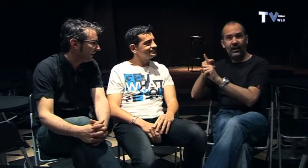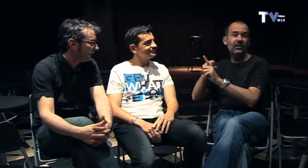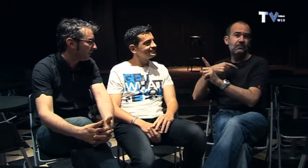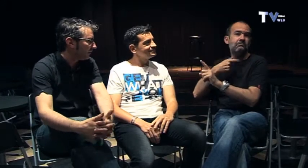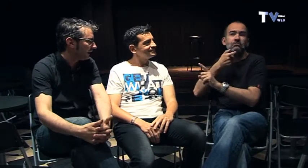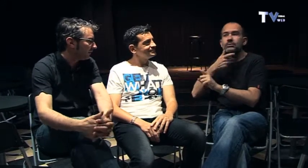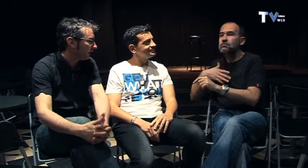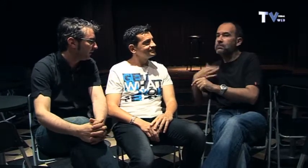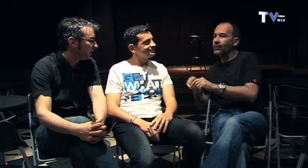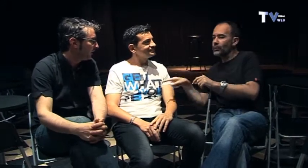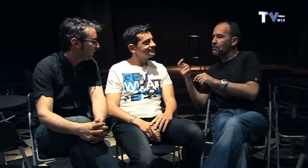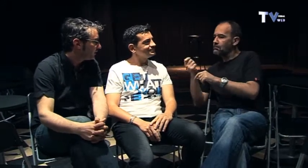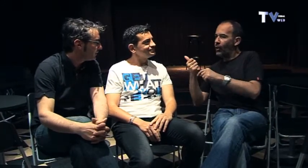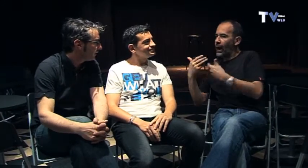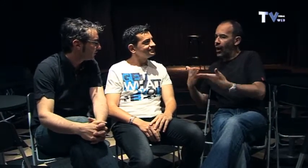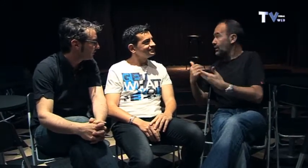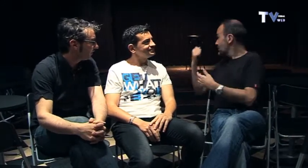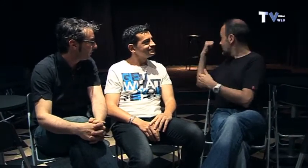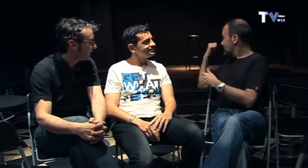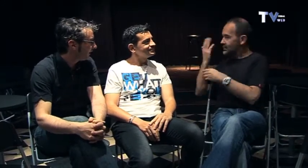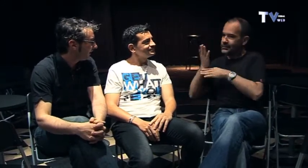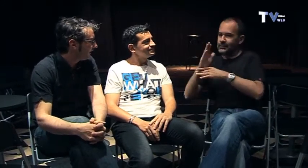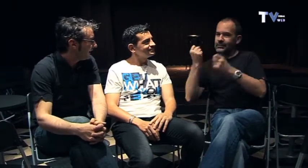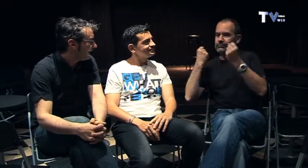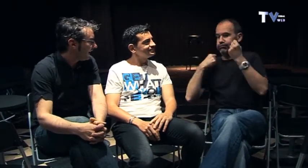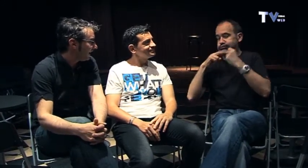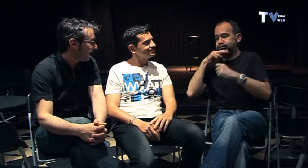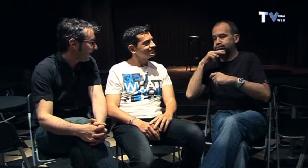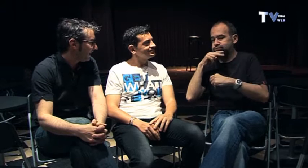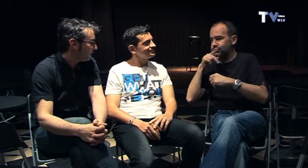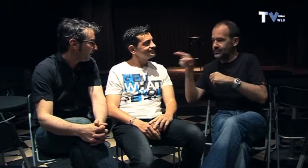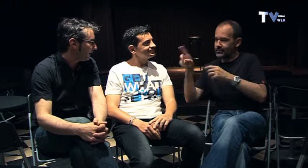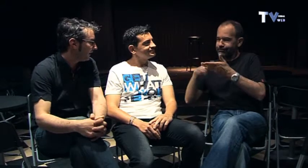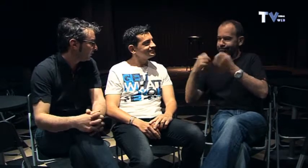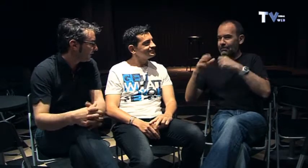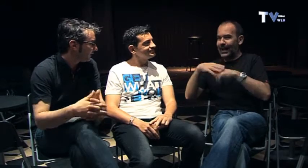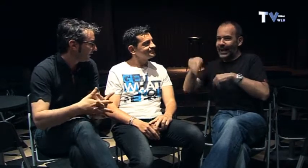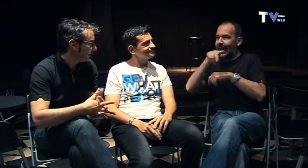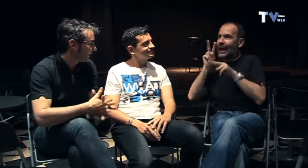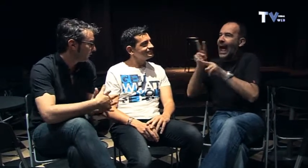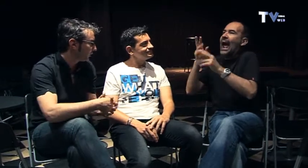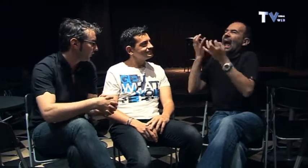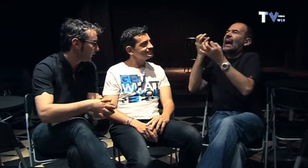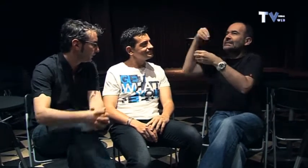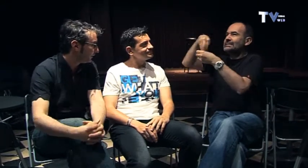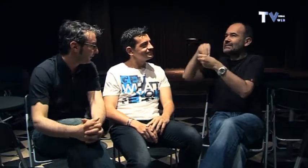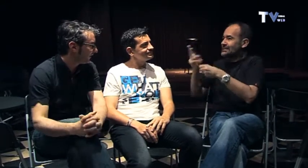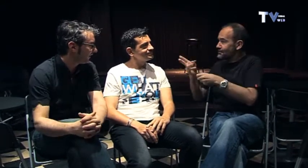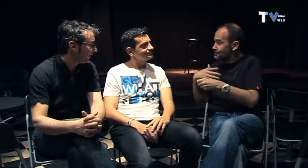Ramón Ramón Ramón yo no si podéis vosotros hacer un poquito aquí bueno hacer alguna cosa tú con tu intérprete con